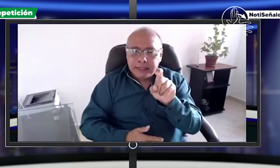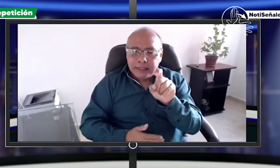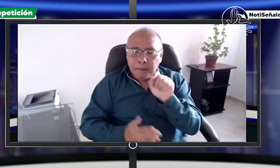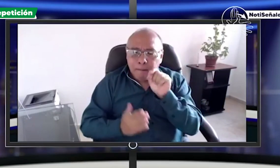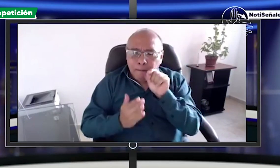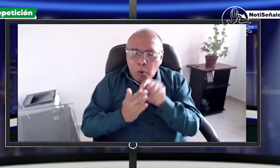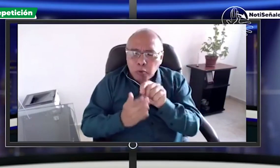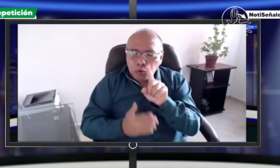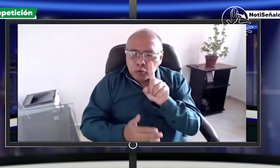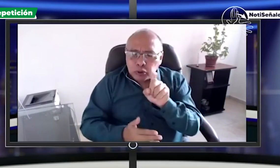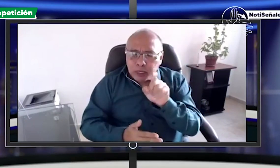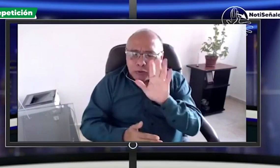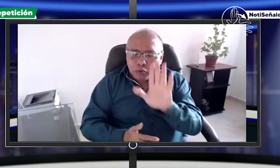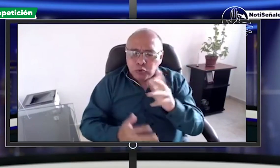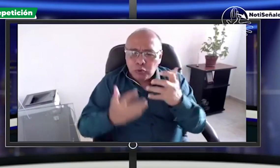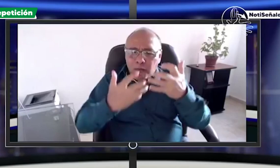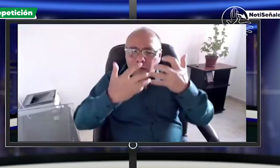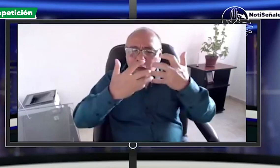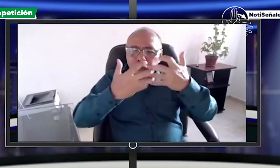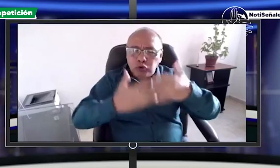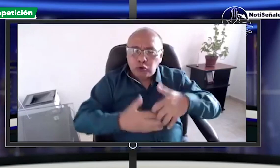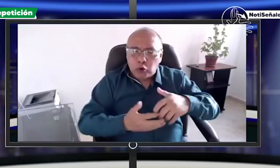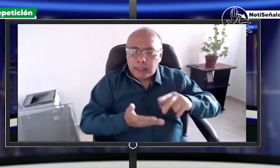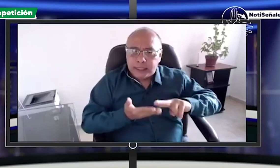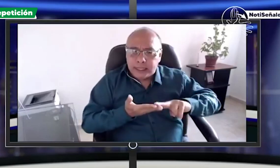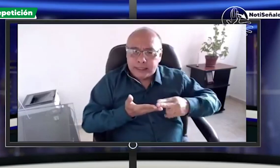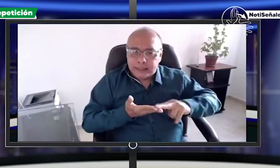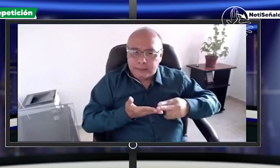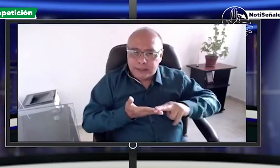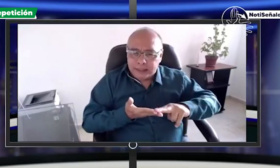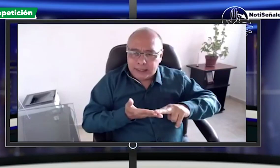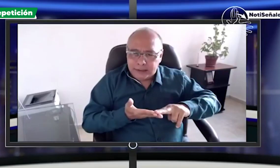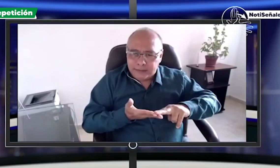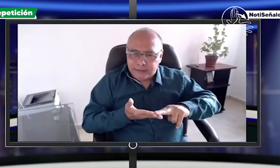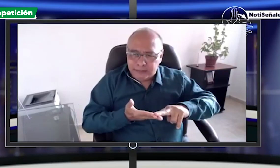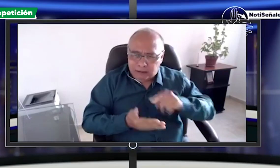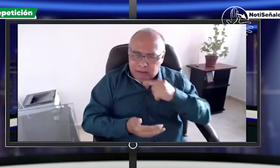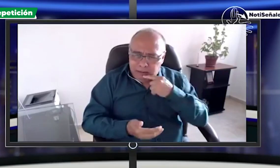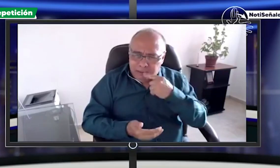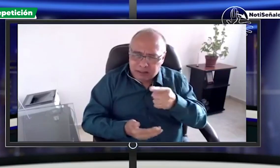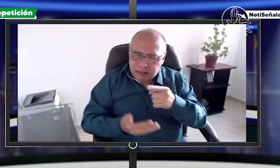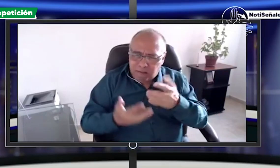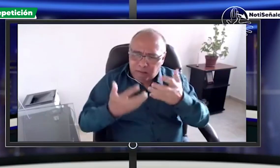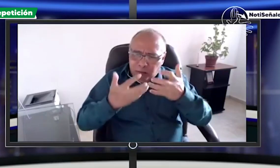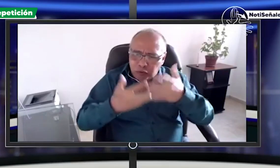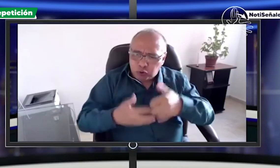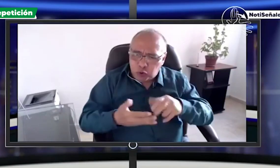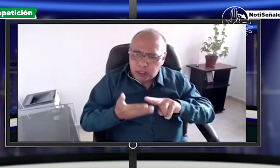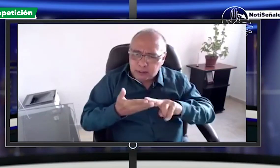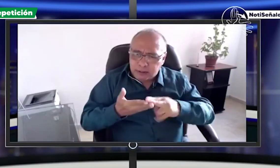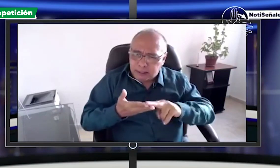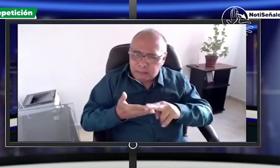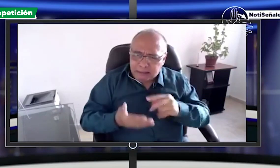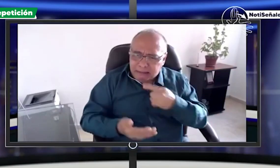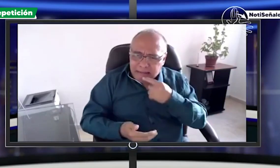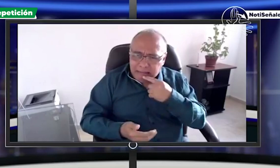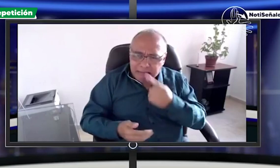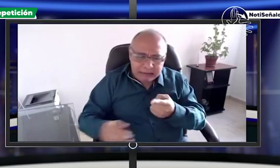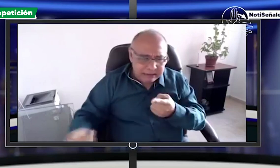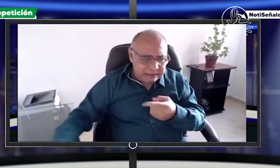algo muy interesante que nosotros extractamos de las funciones del intérprete y es el punto número 6 allí en ese